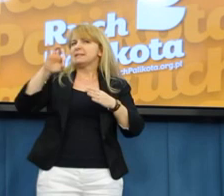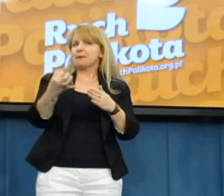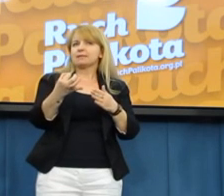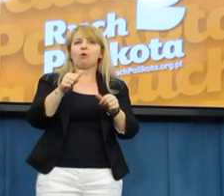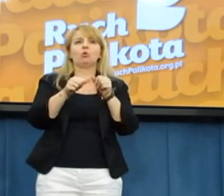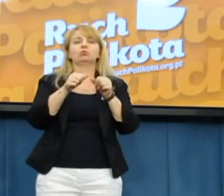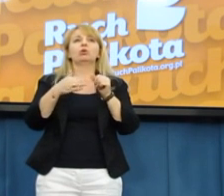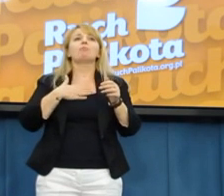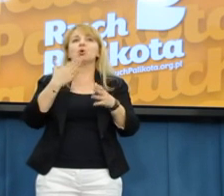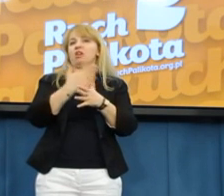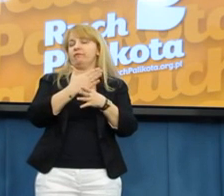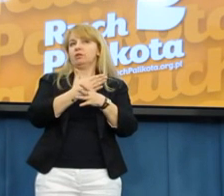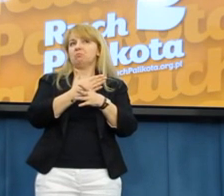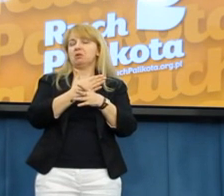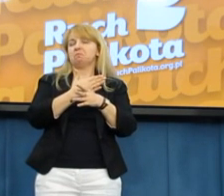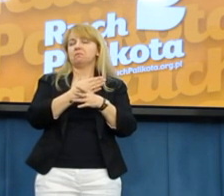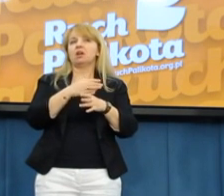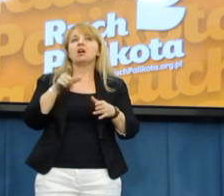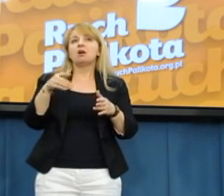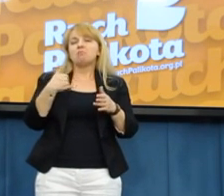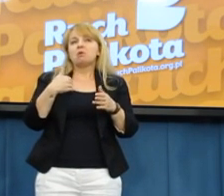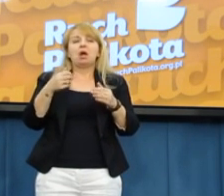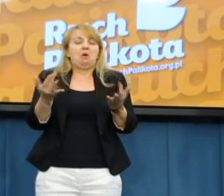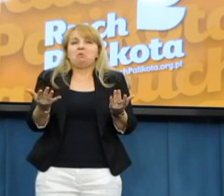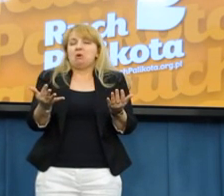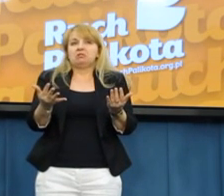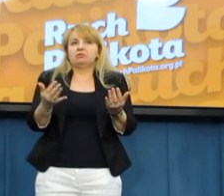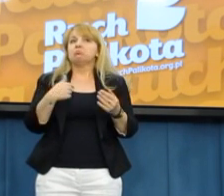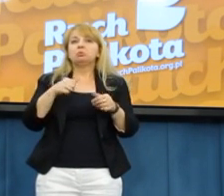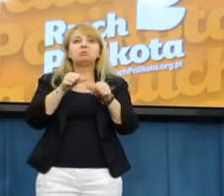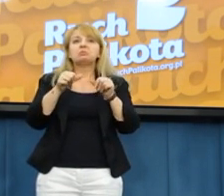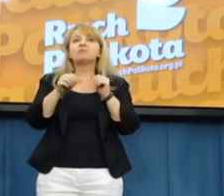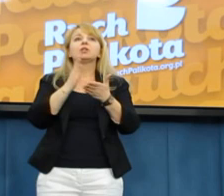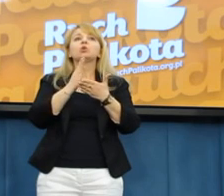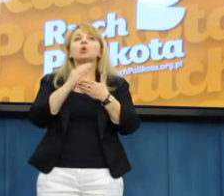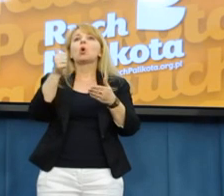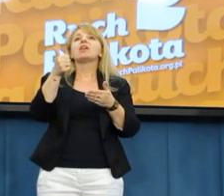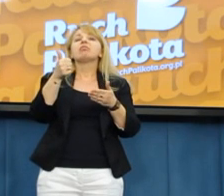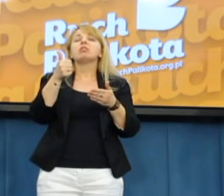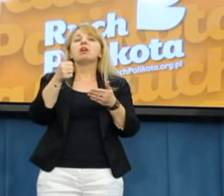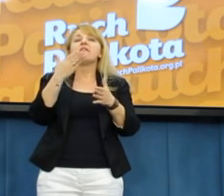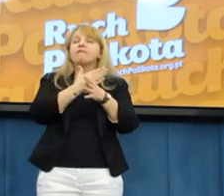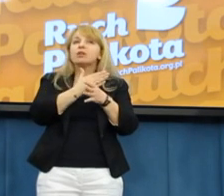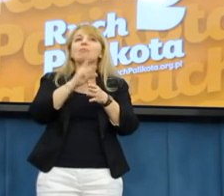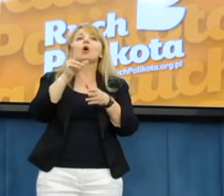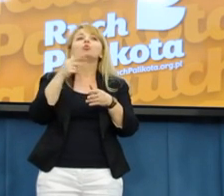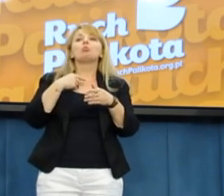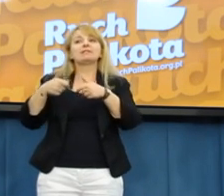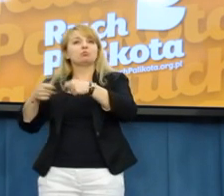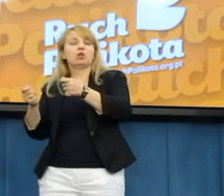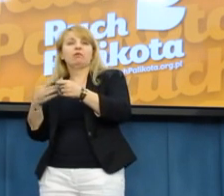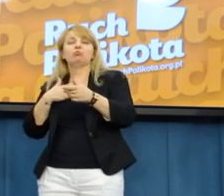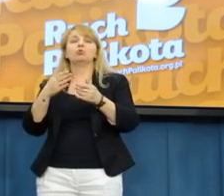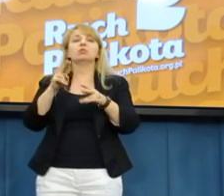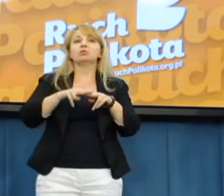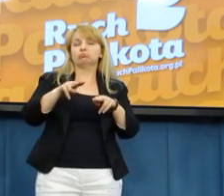To nie były skomplikowane kontrole. Sprawdzono jednego z dostawców. Dokumentów, które było z tych dostawczeniach za trzy